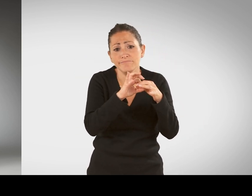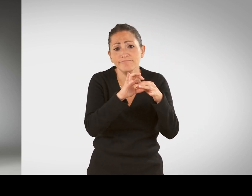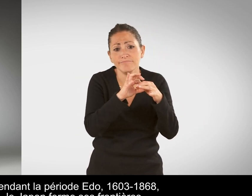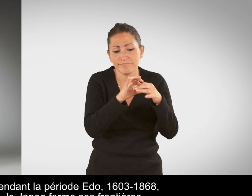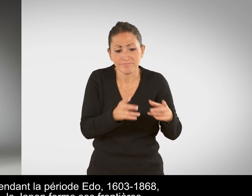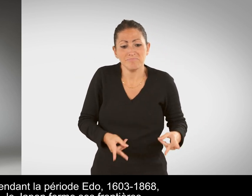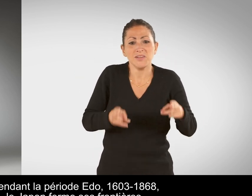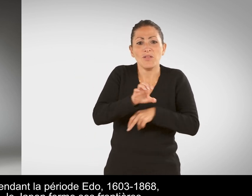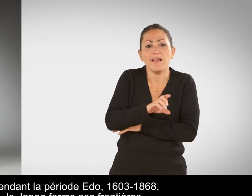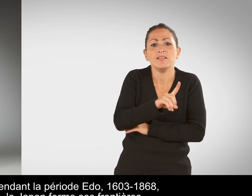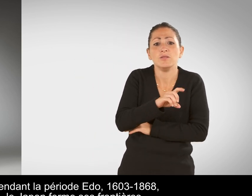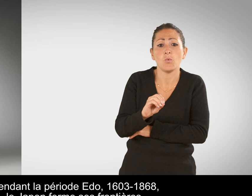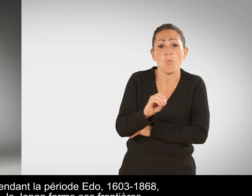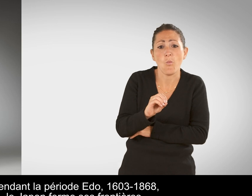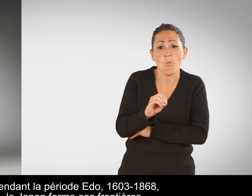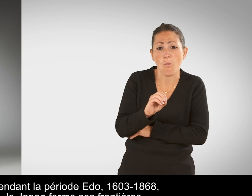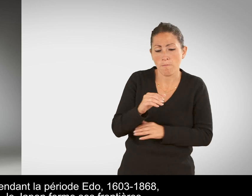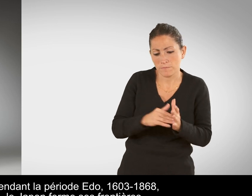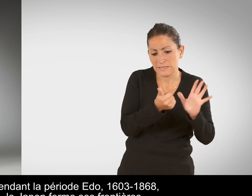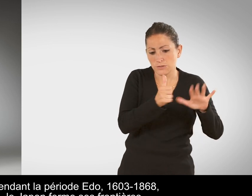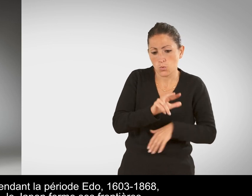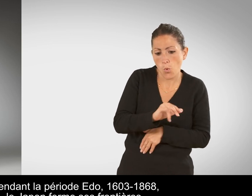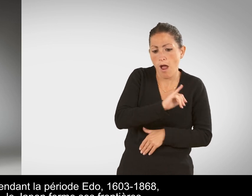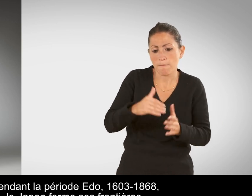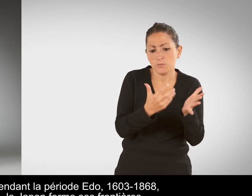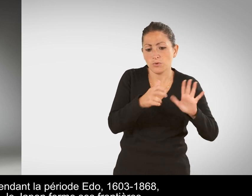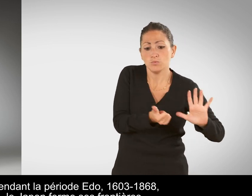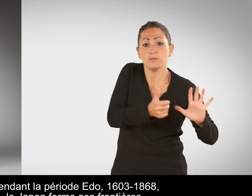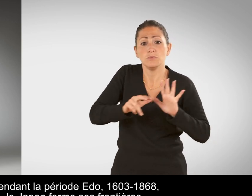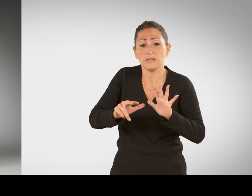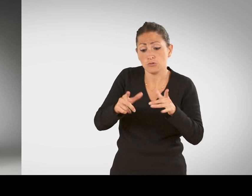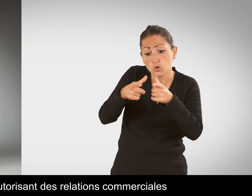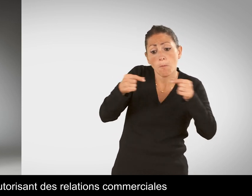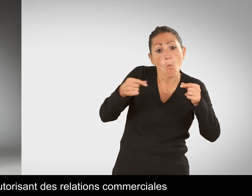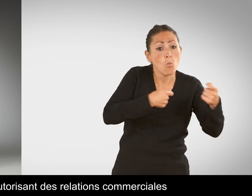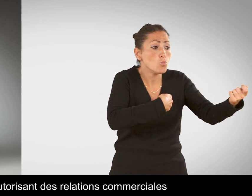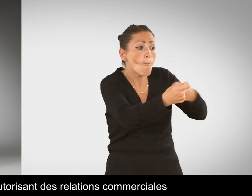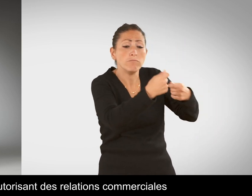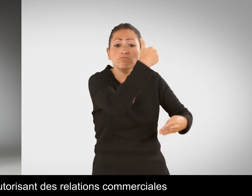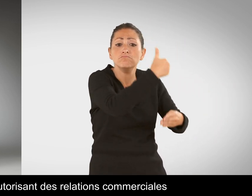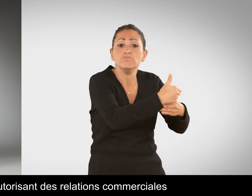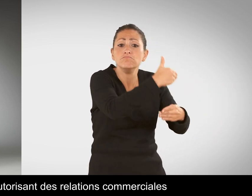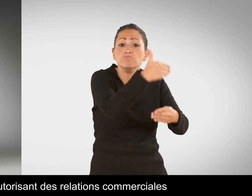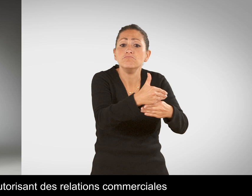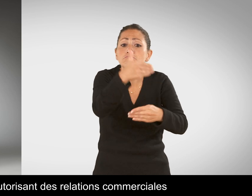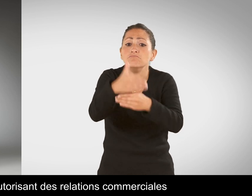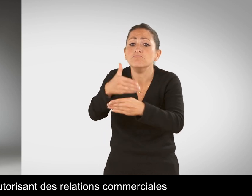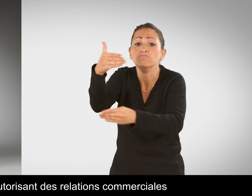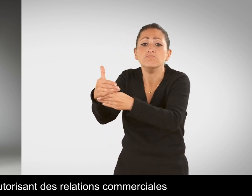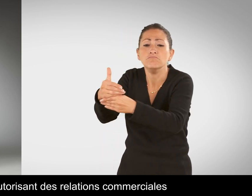Pendant la période Edo, 1603-1868, le Japon ferme ses frontières N'autorisant